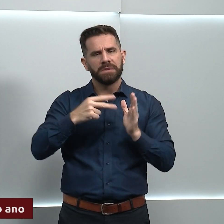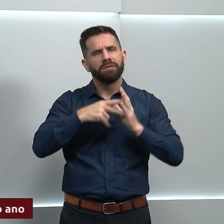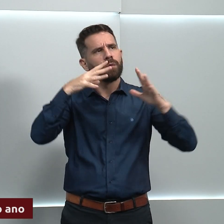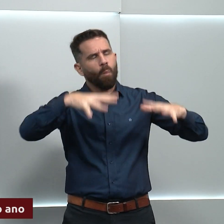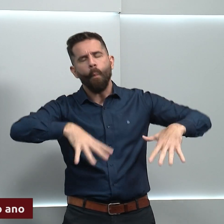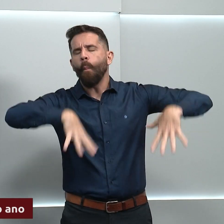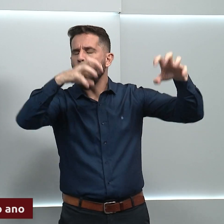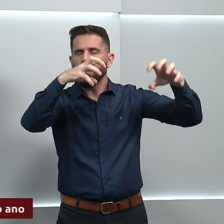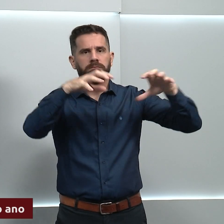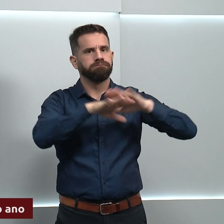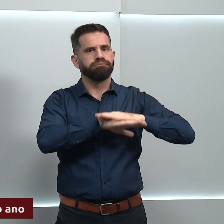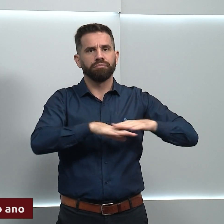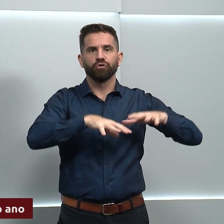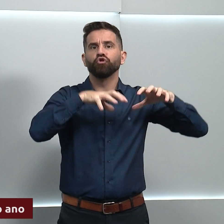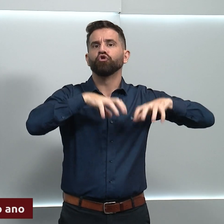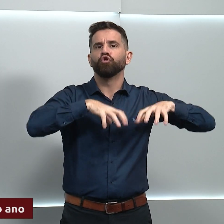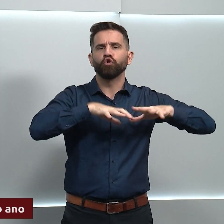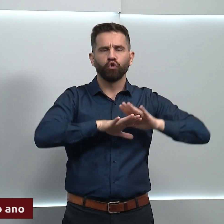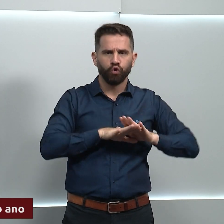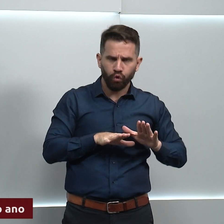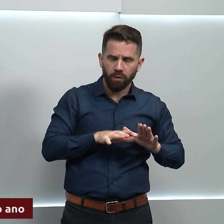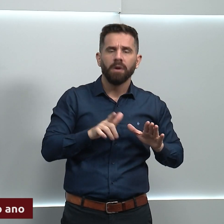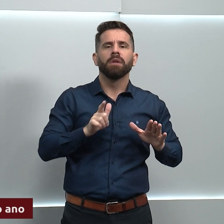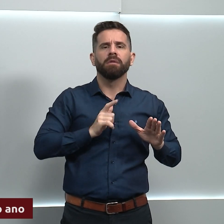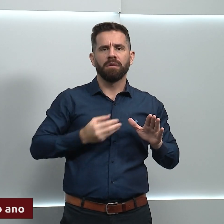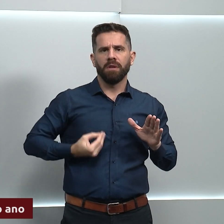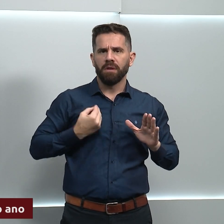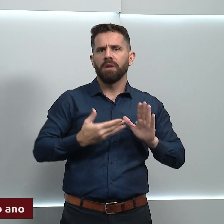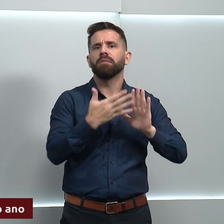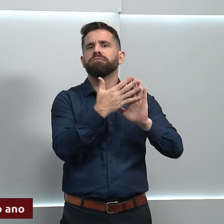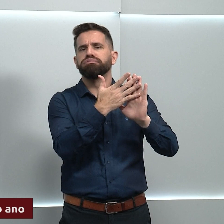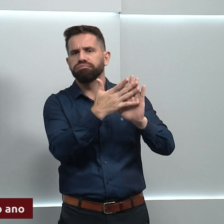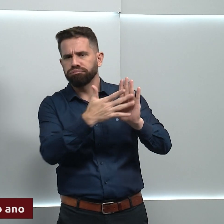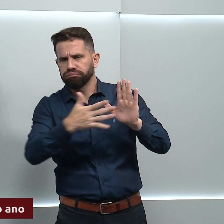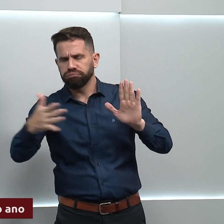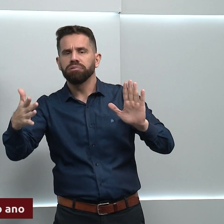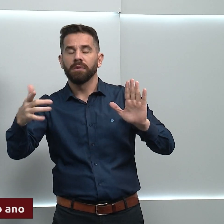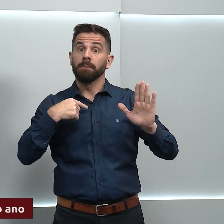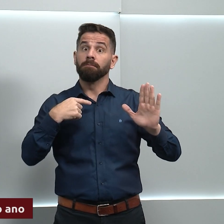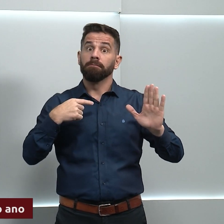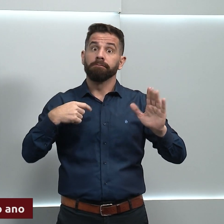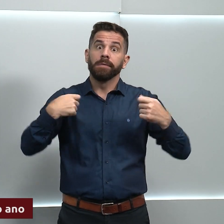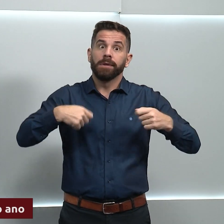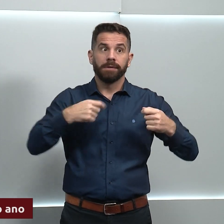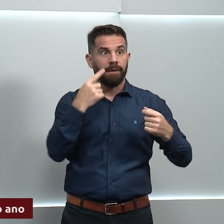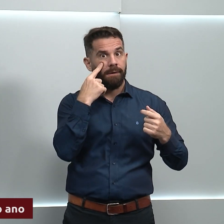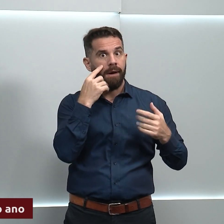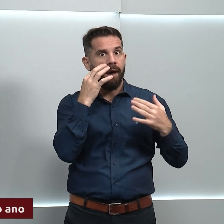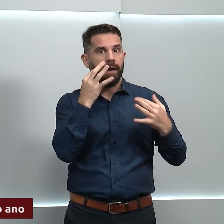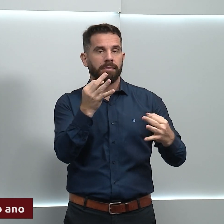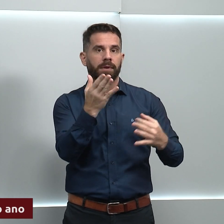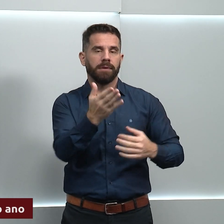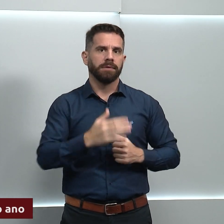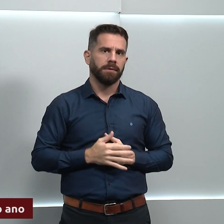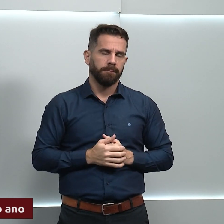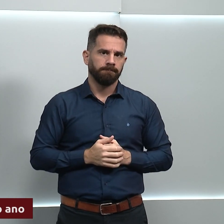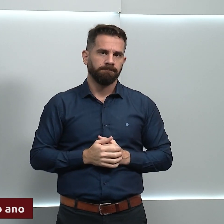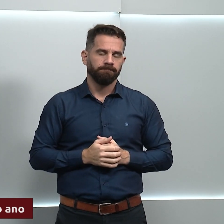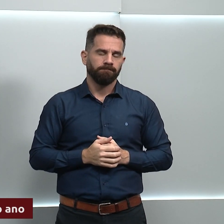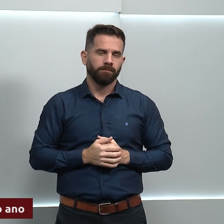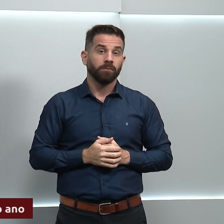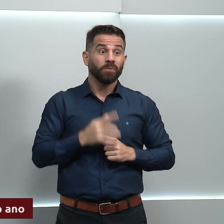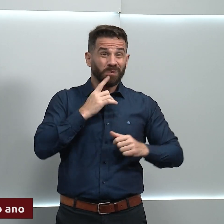vamos já adentrar um período aí, aonde nós teremos uma situação um pouco mais crítica. A chuva reabastece os